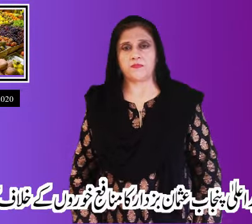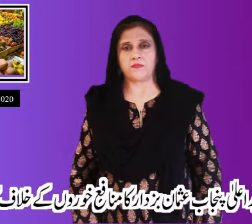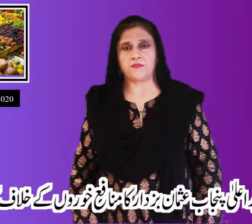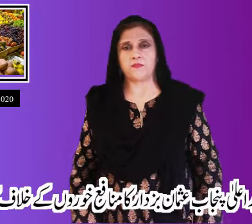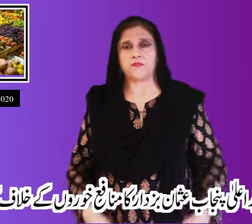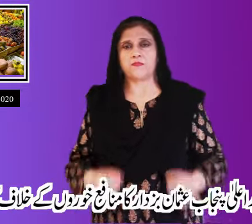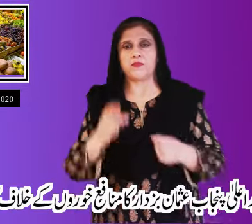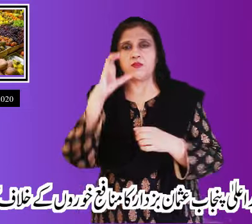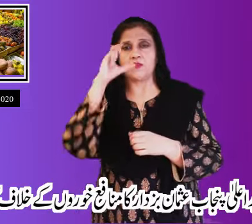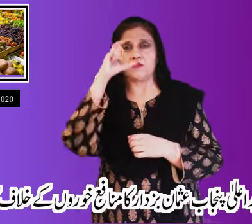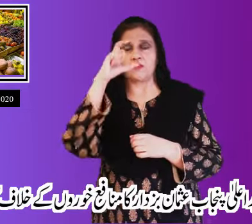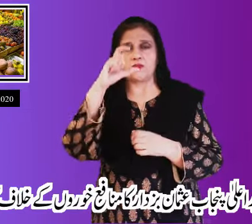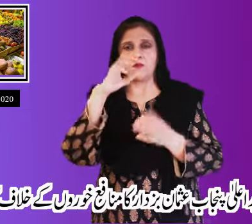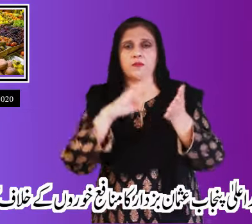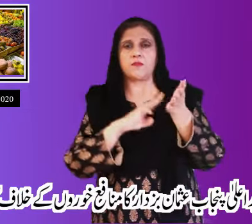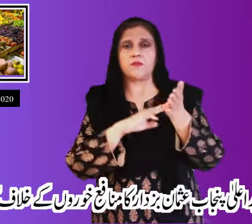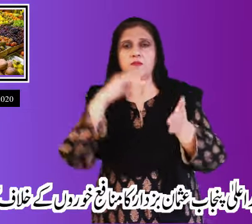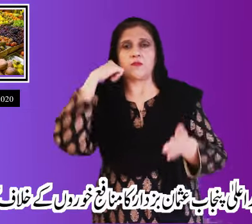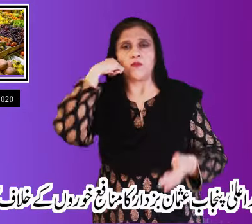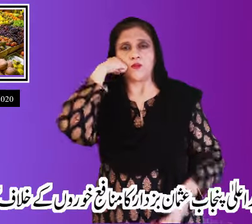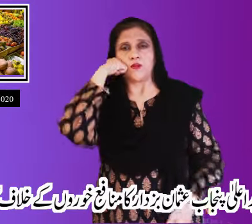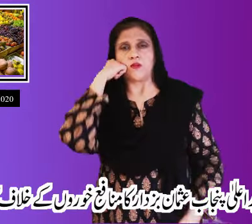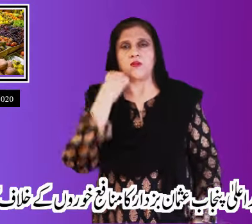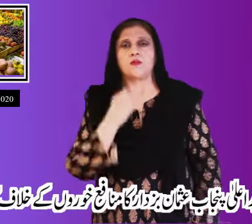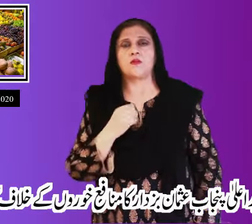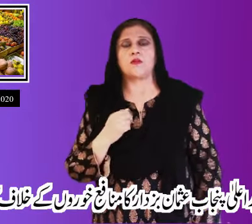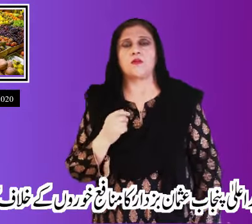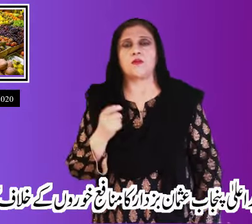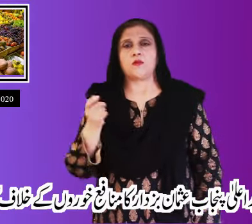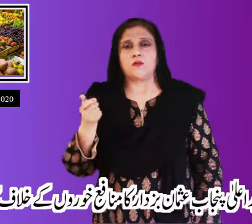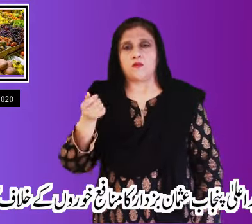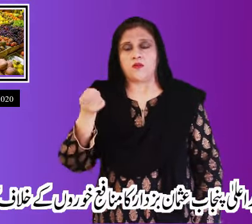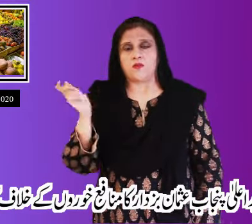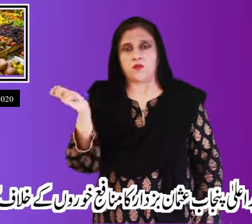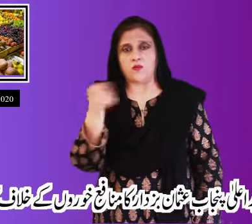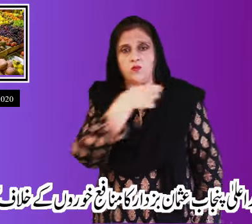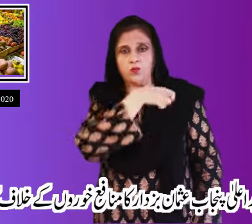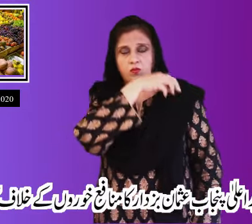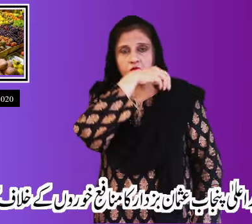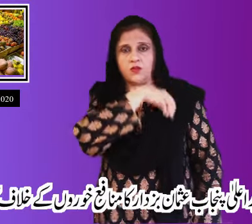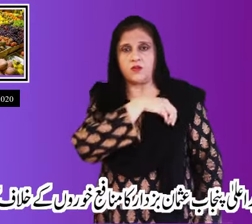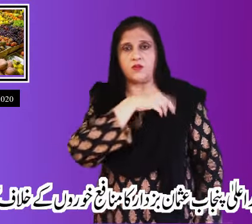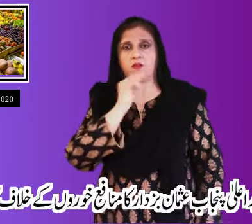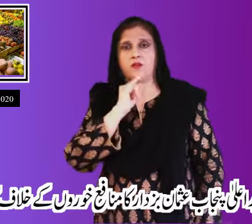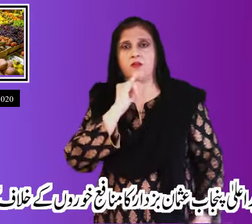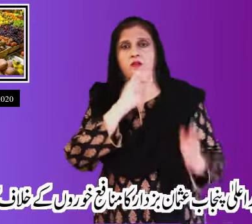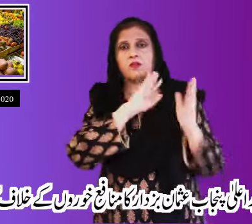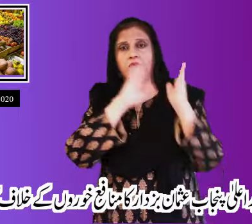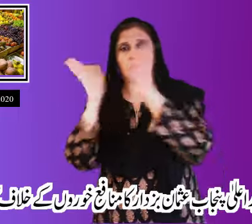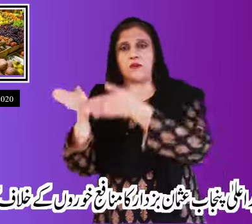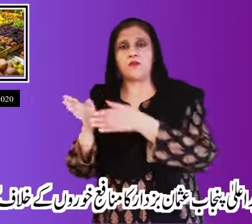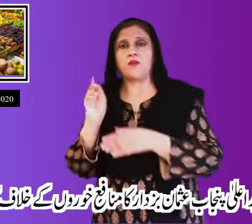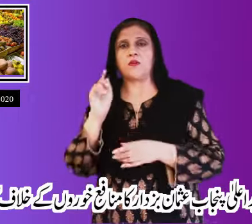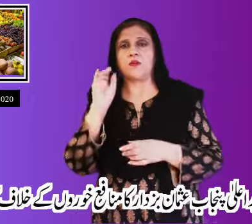پنجاب عثمان بزدار کا منافع خوروں کے خلاف کاروائی کا حکم